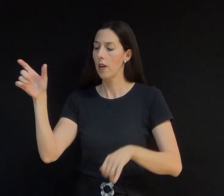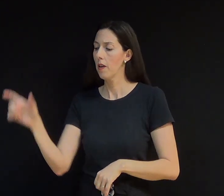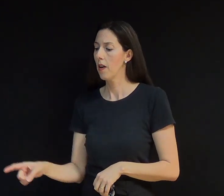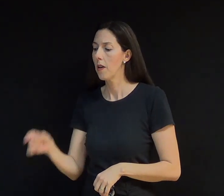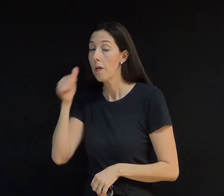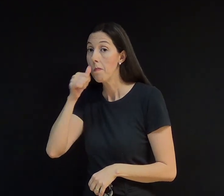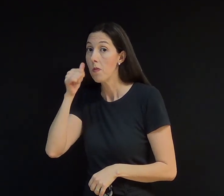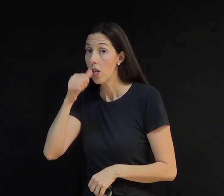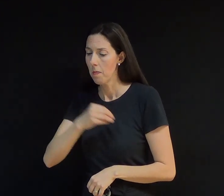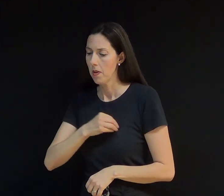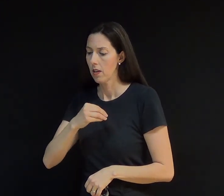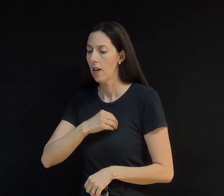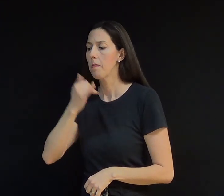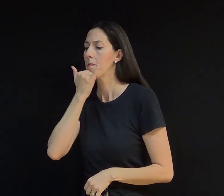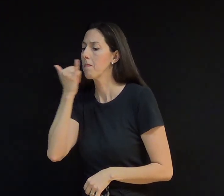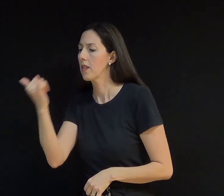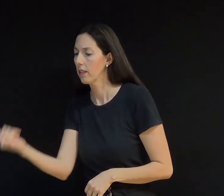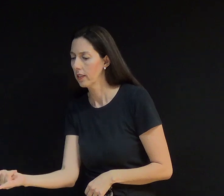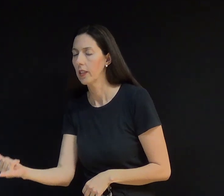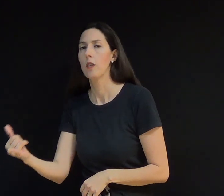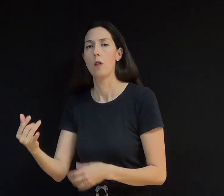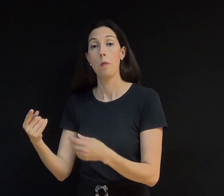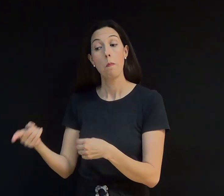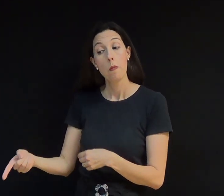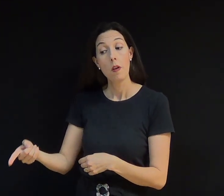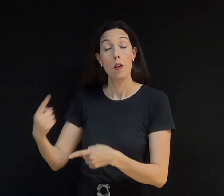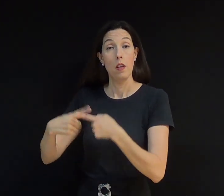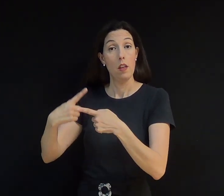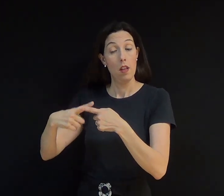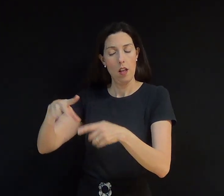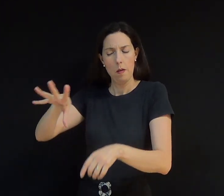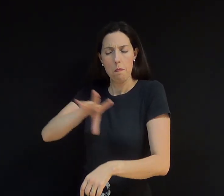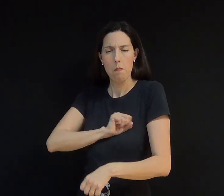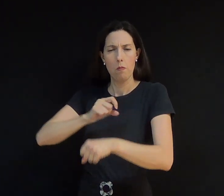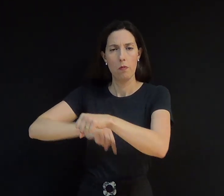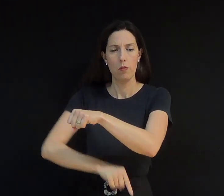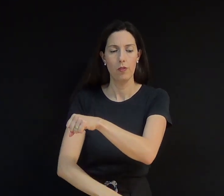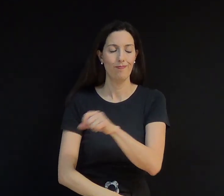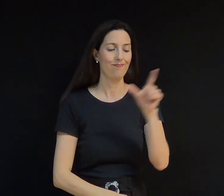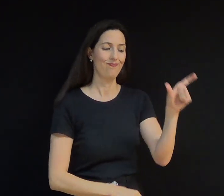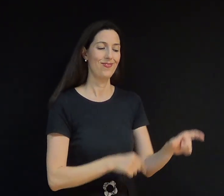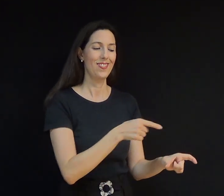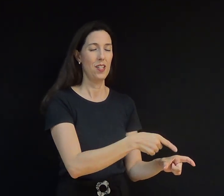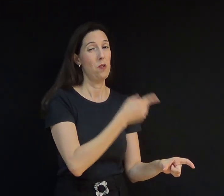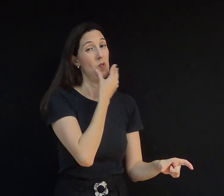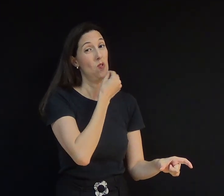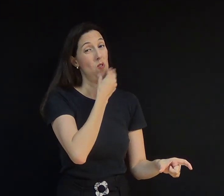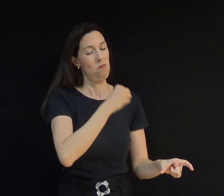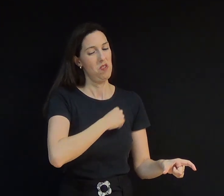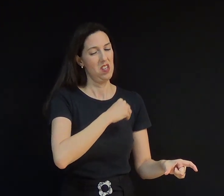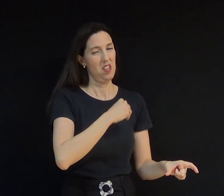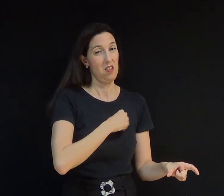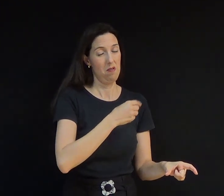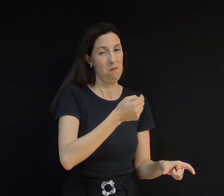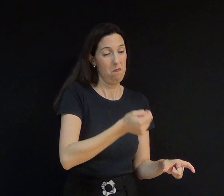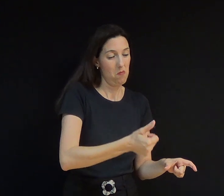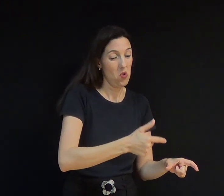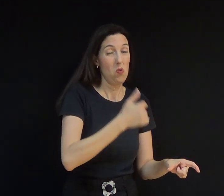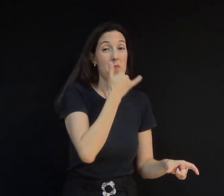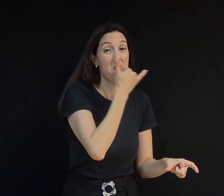dela lhe foram perdoados, pois ela amou muito, mas aquele a quem pouco foi perdoado, pouco ama. Lucas